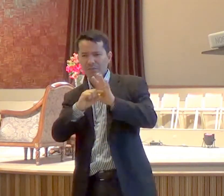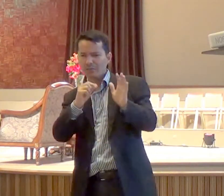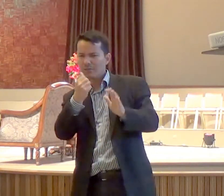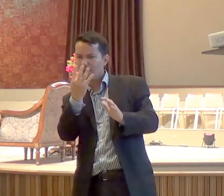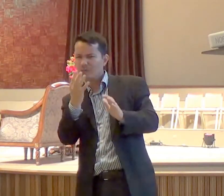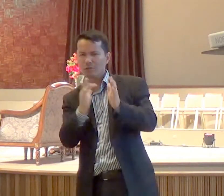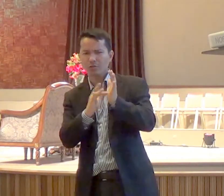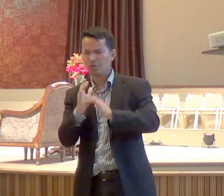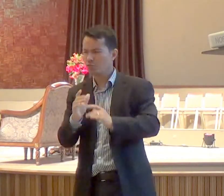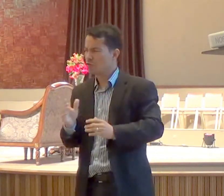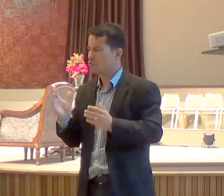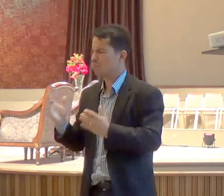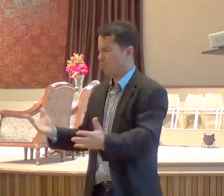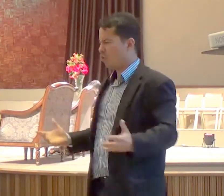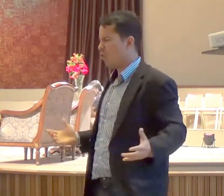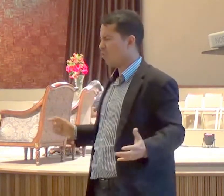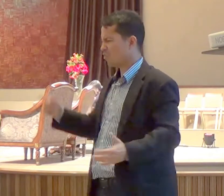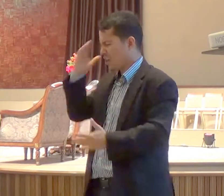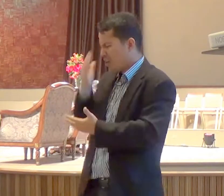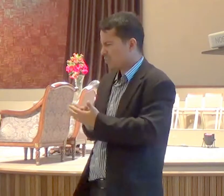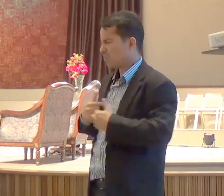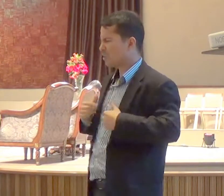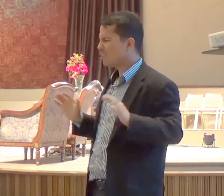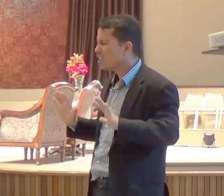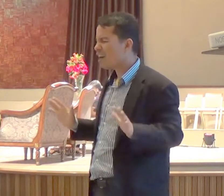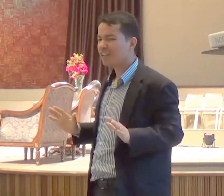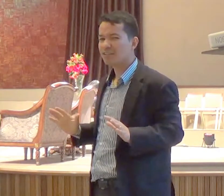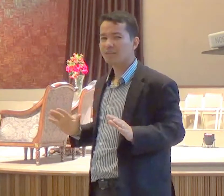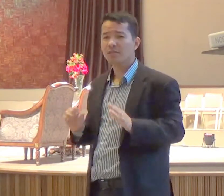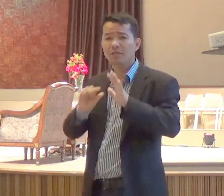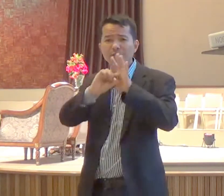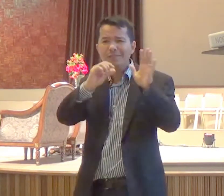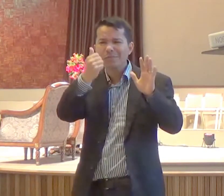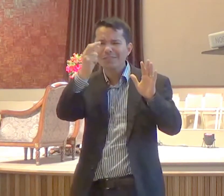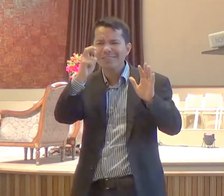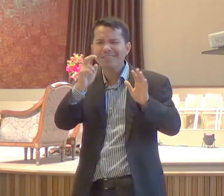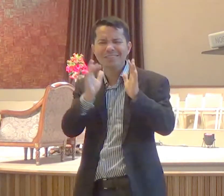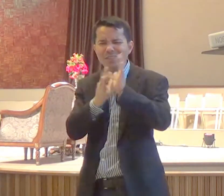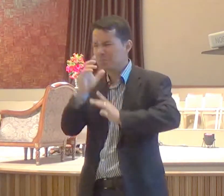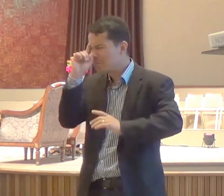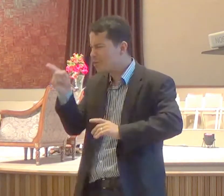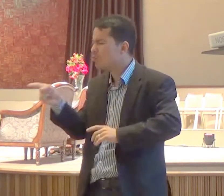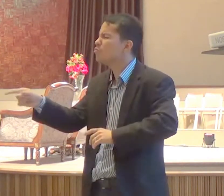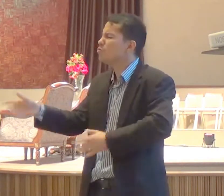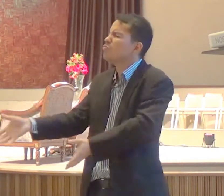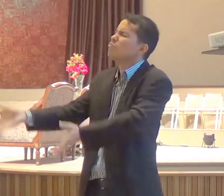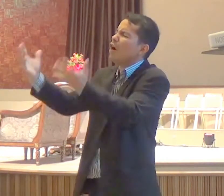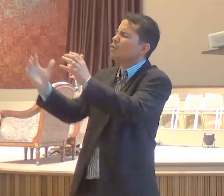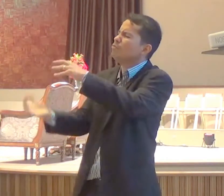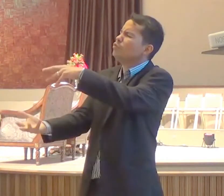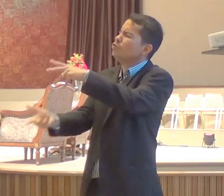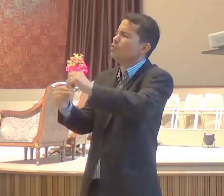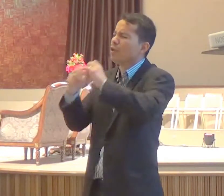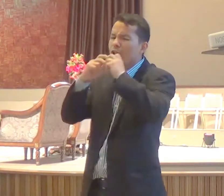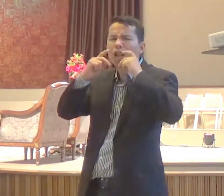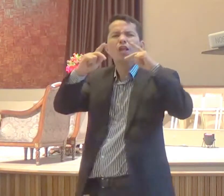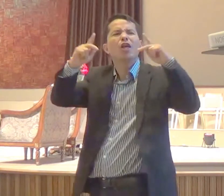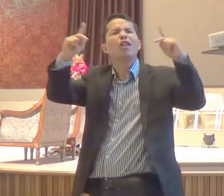tenha censurado a sua incredulidade e no versículo 15 ele tenha convocado os mesmos discípulos a serem pregadores para o mundo inteiro,